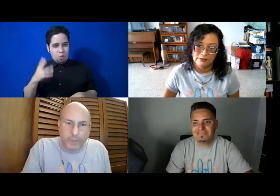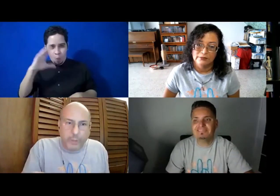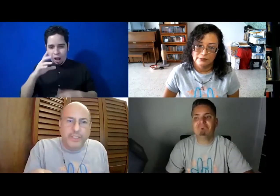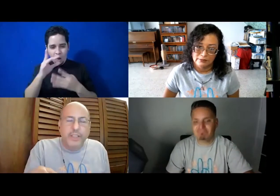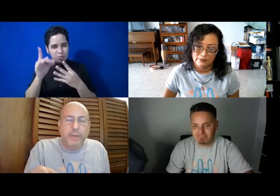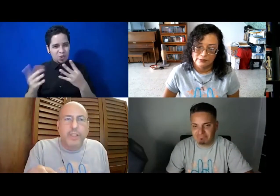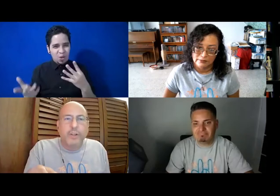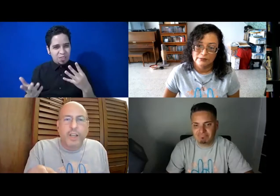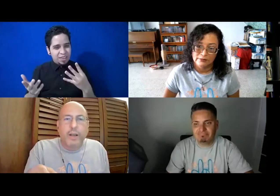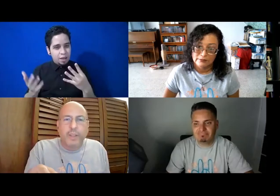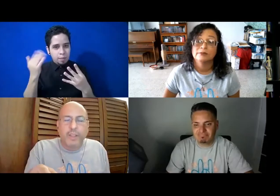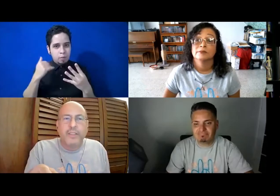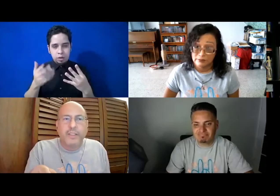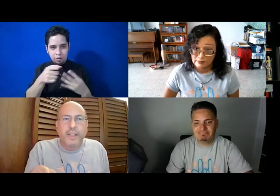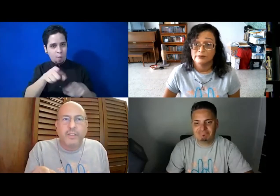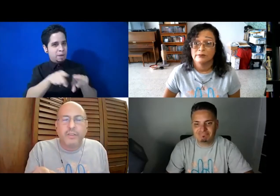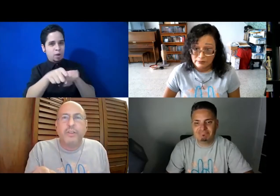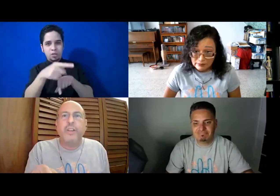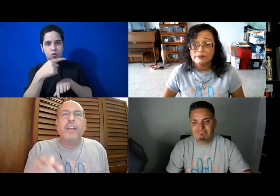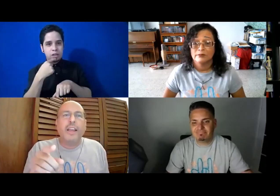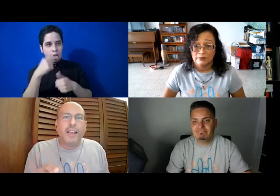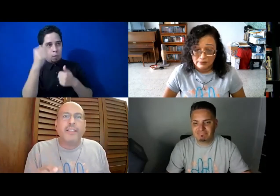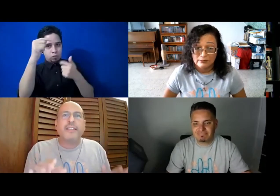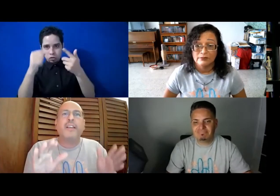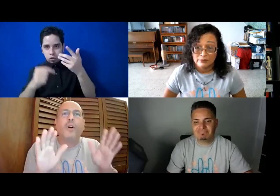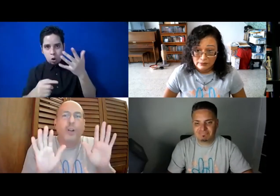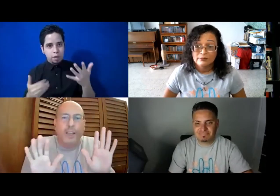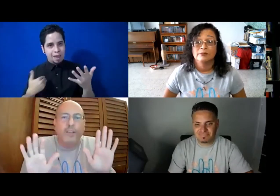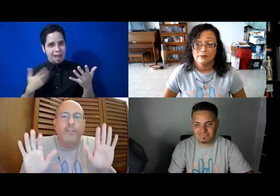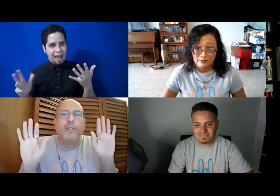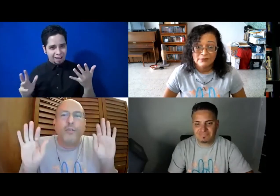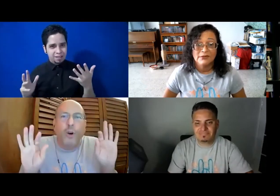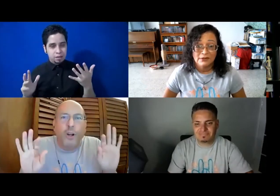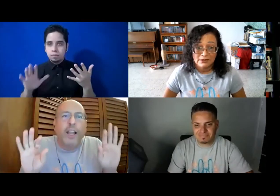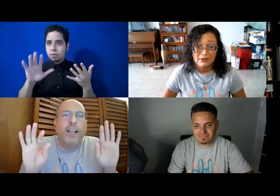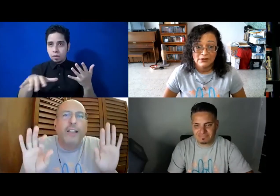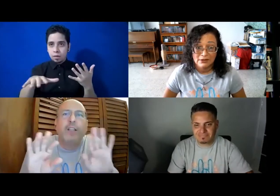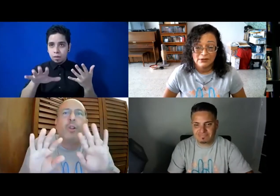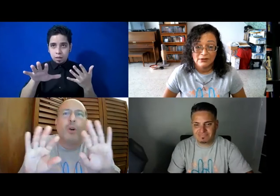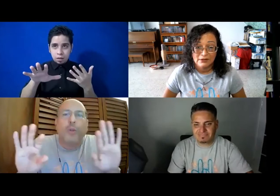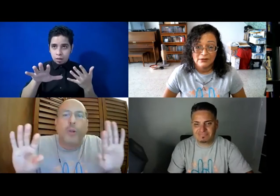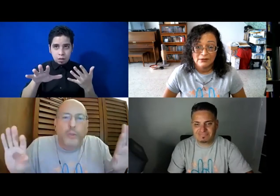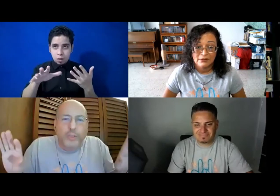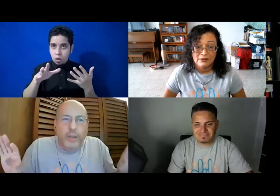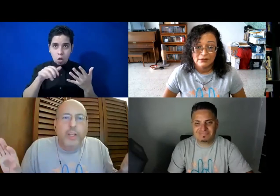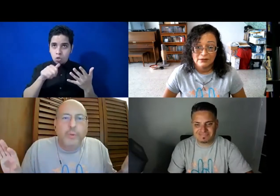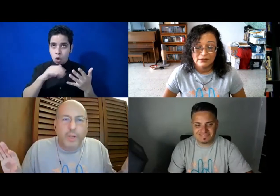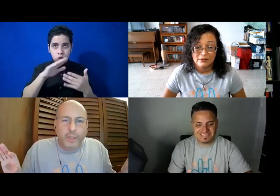porque precisamente lo que acaba de decir Reño es, ok, no, la gente, no todo el mundo sabe el lenguaje de